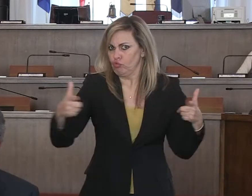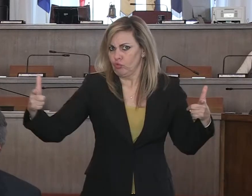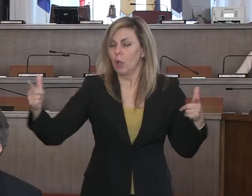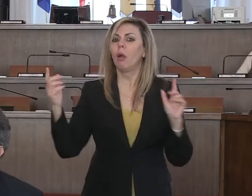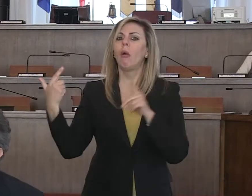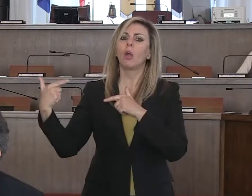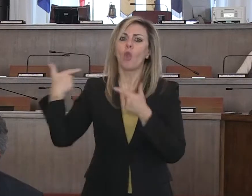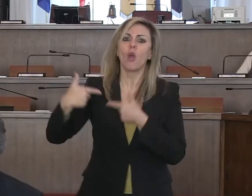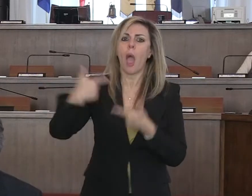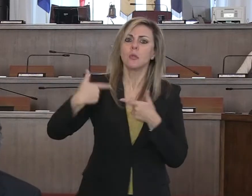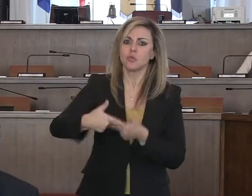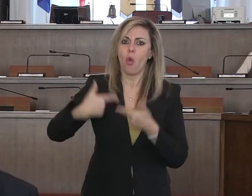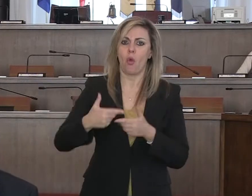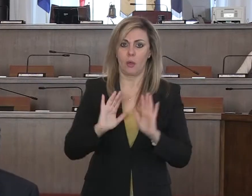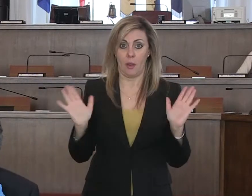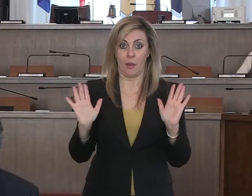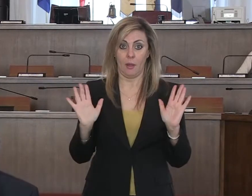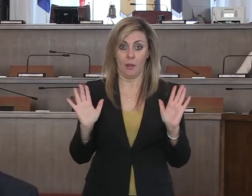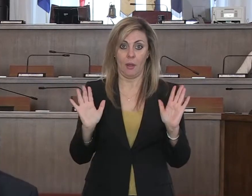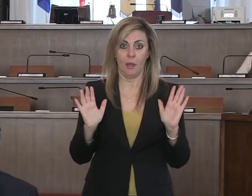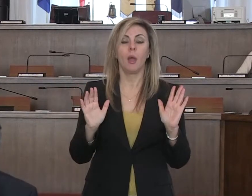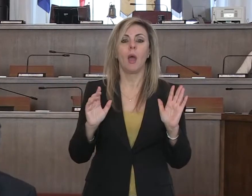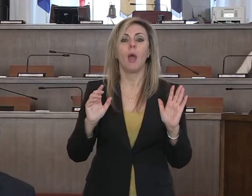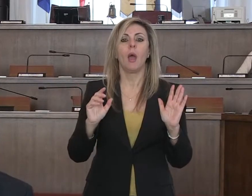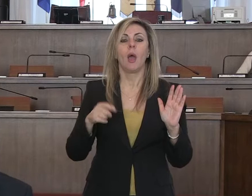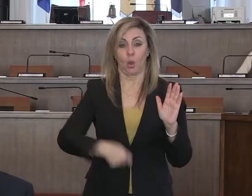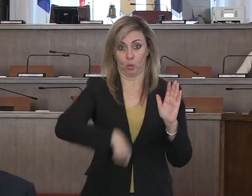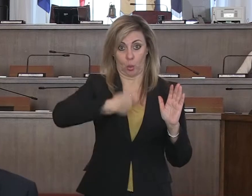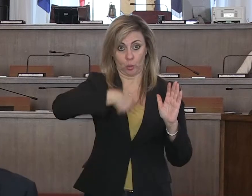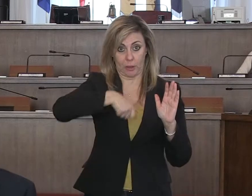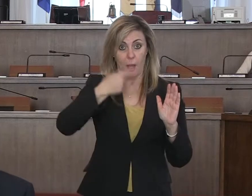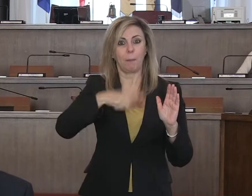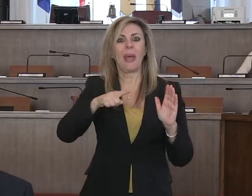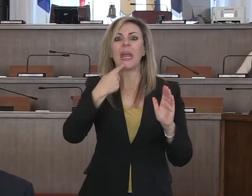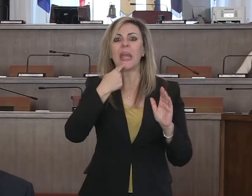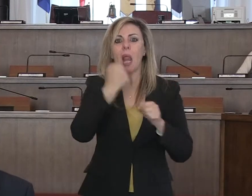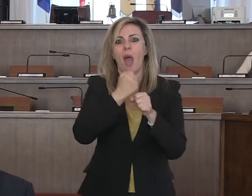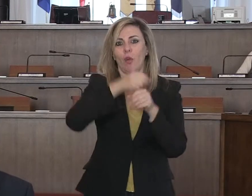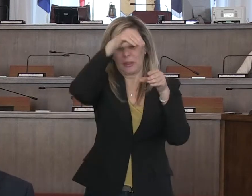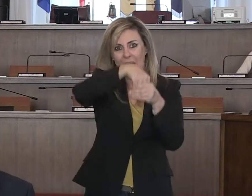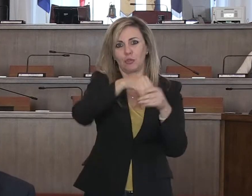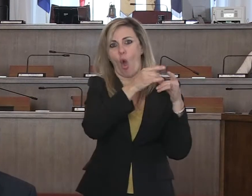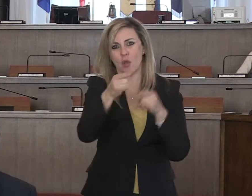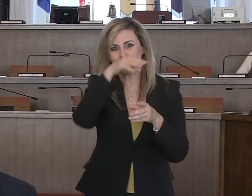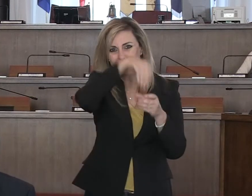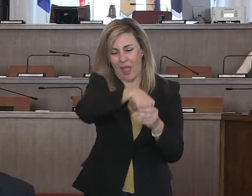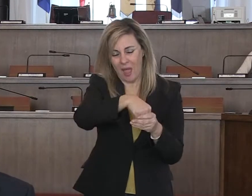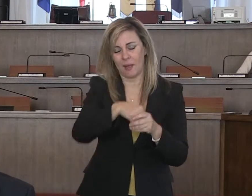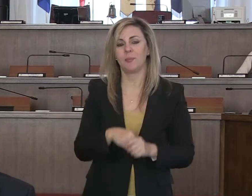difficoltà di reperirle sul mercato, quindi in particolare le tute per il personale più esposto ed altri